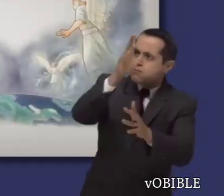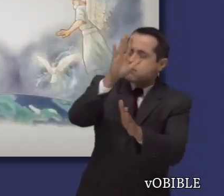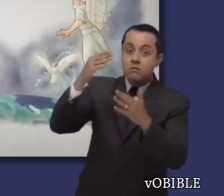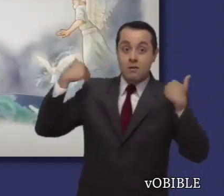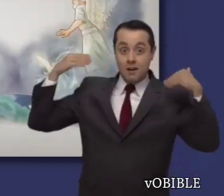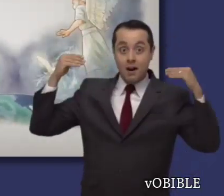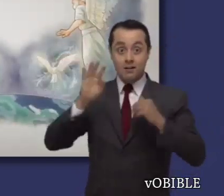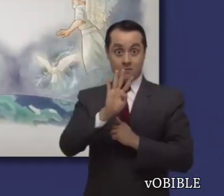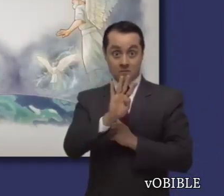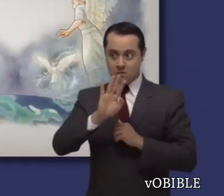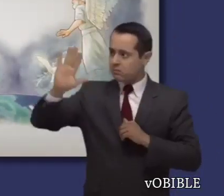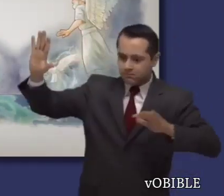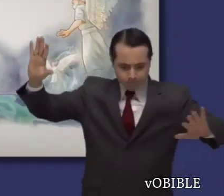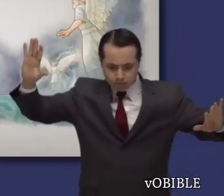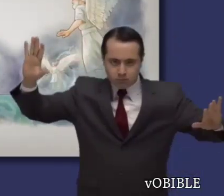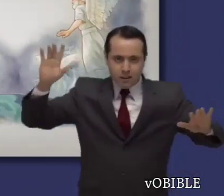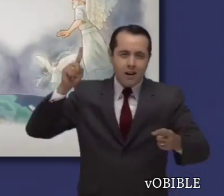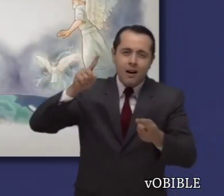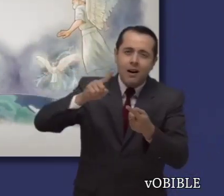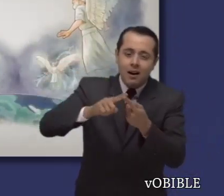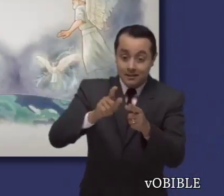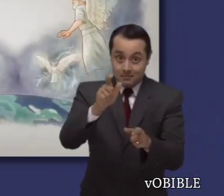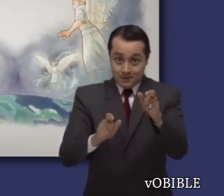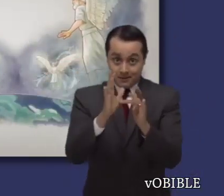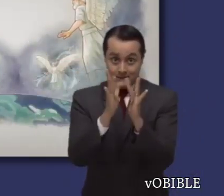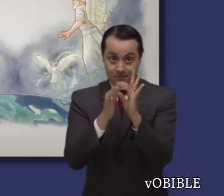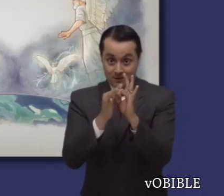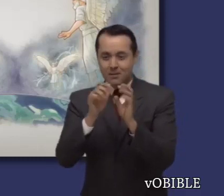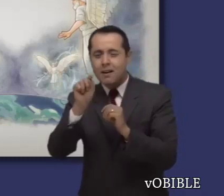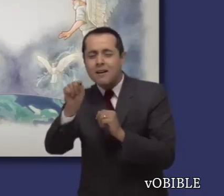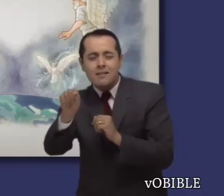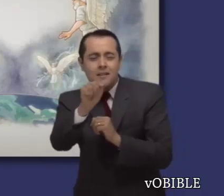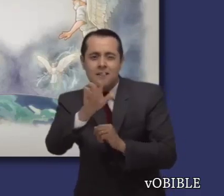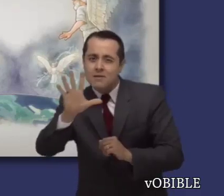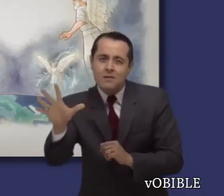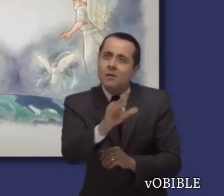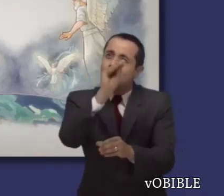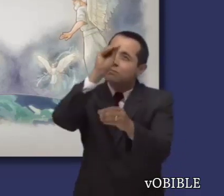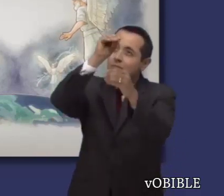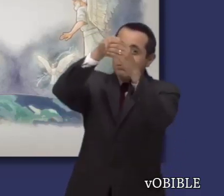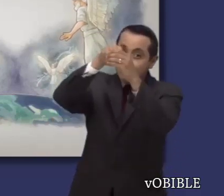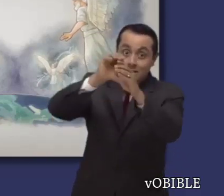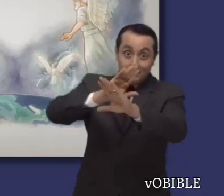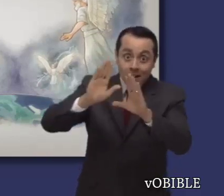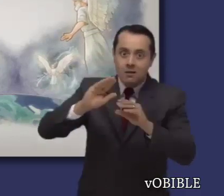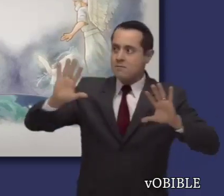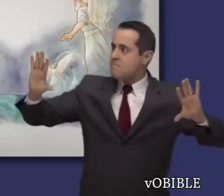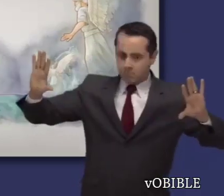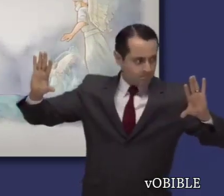ángeles que están sujetando los vientos de la destrucción hasta que todos los israelitas espirituales sean sellados.